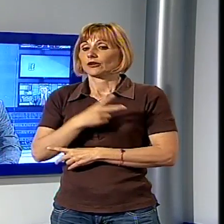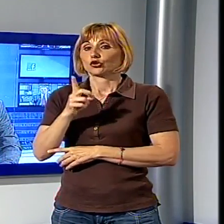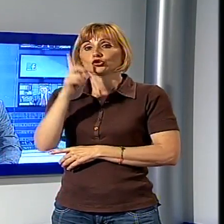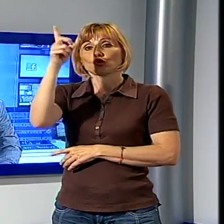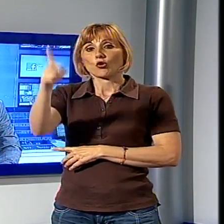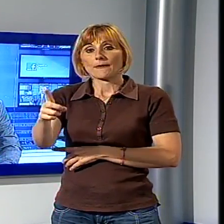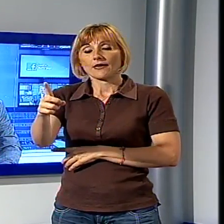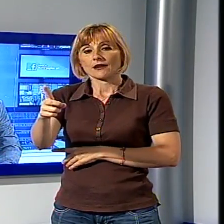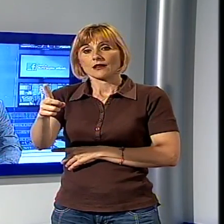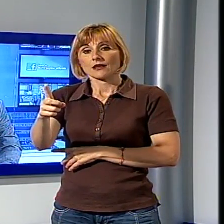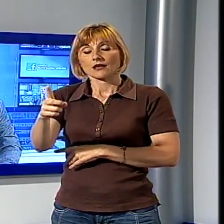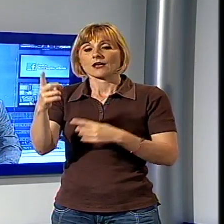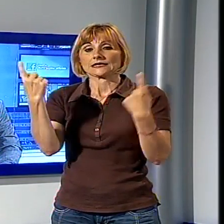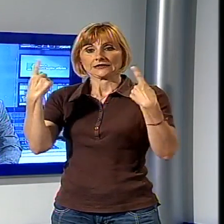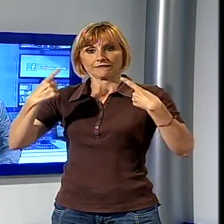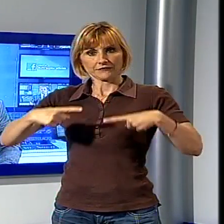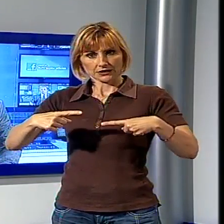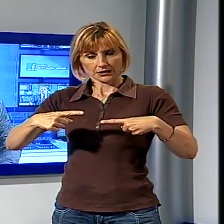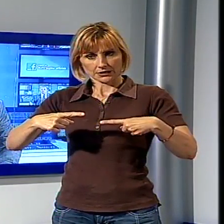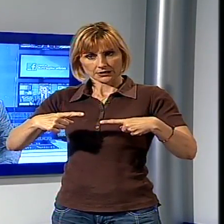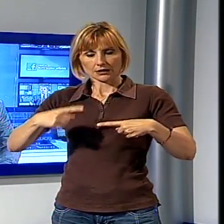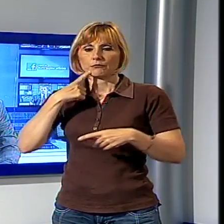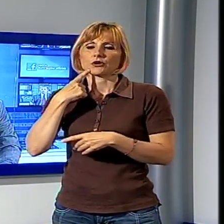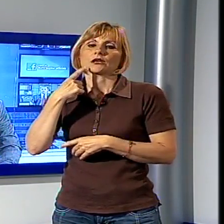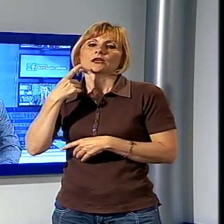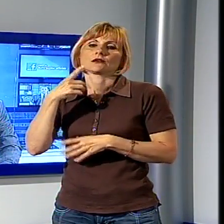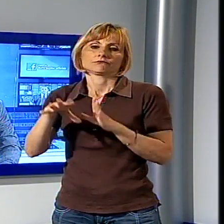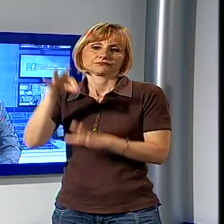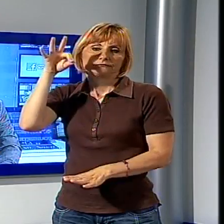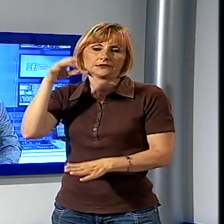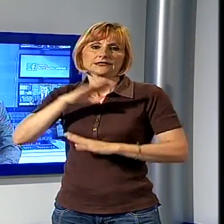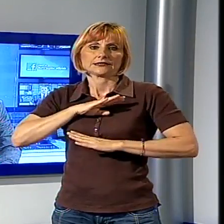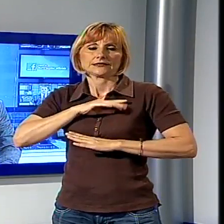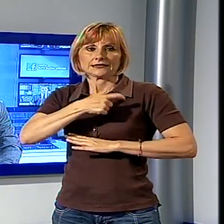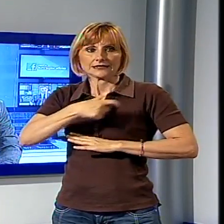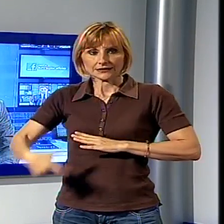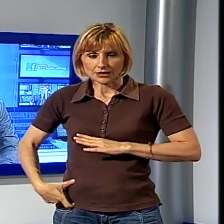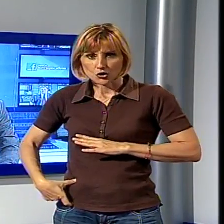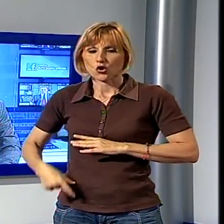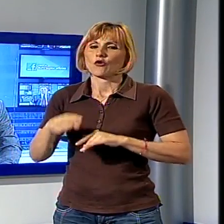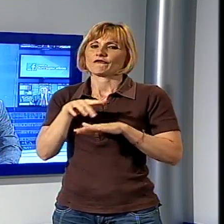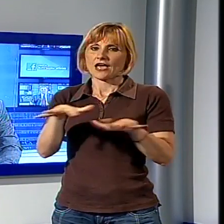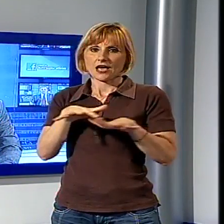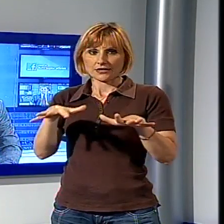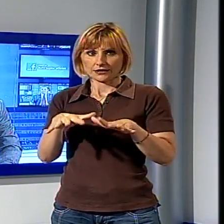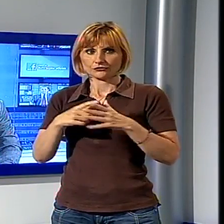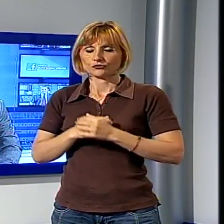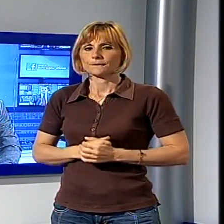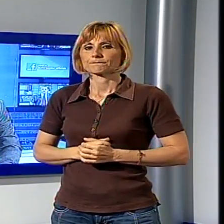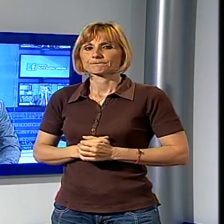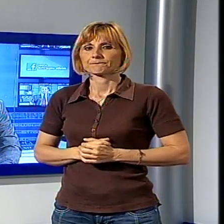essere eletti come prossimo sindaco di Capannoli scusate di Viareggio